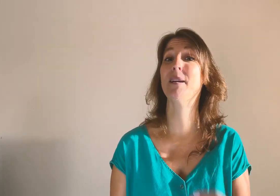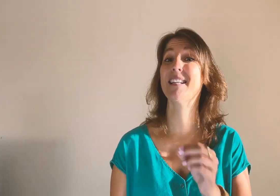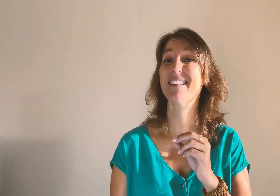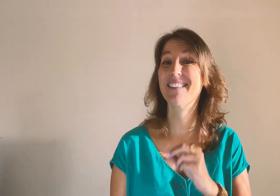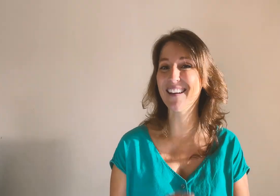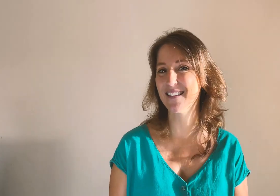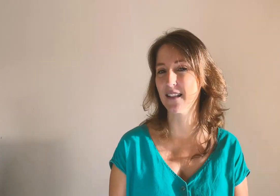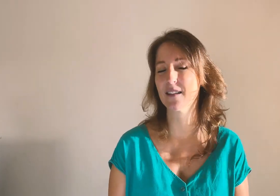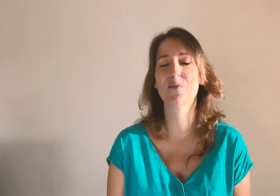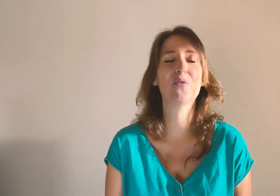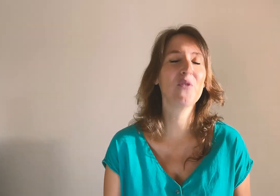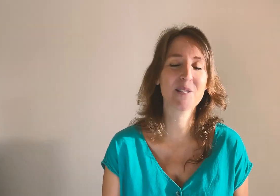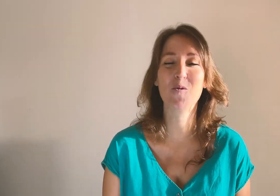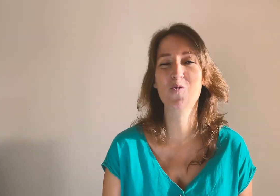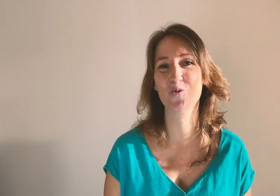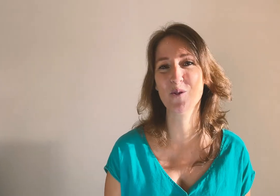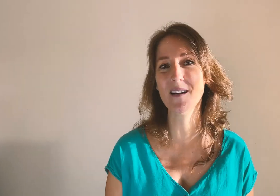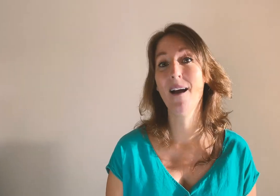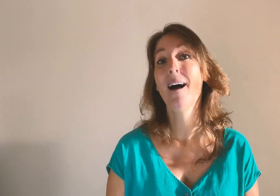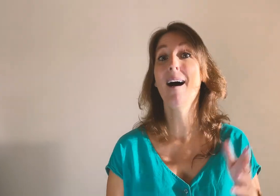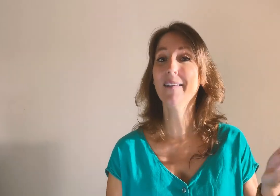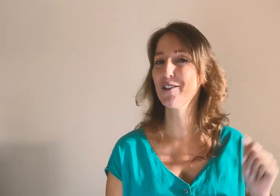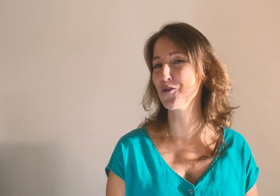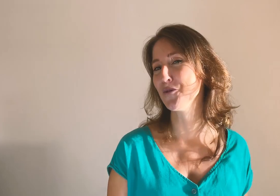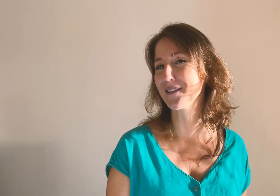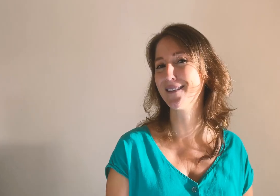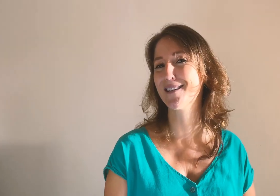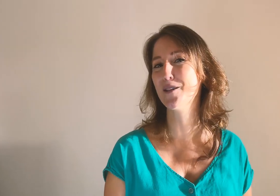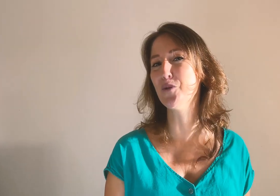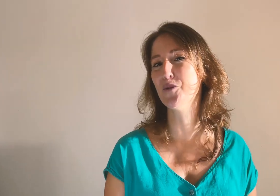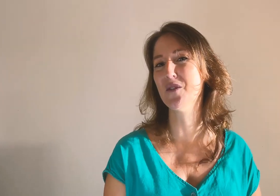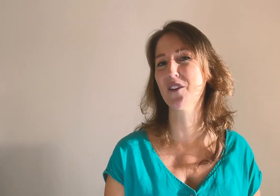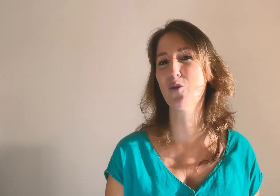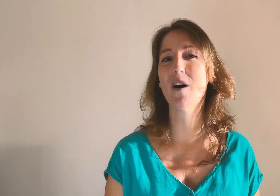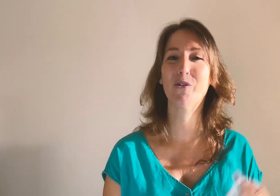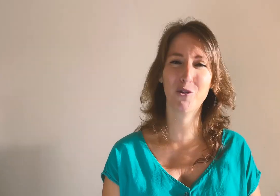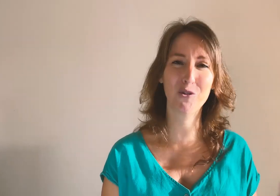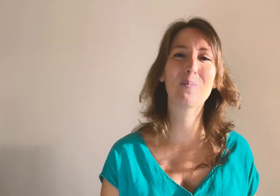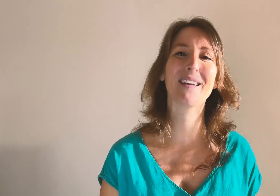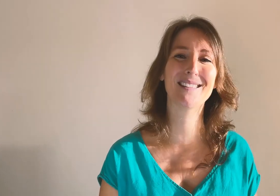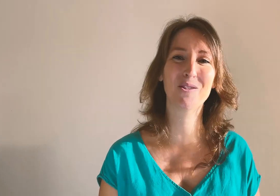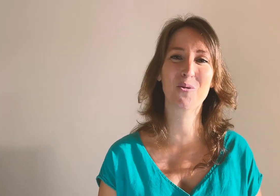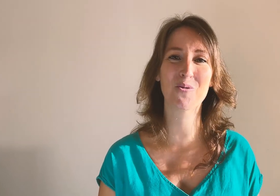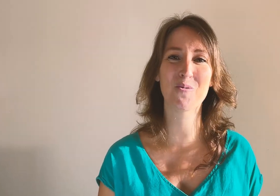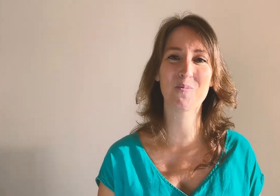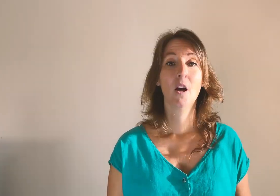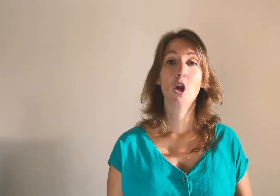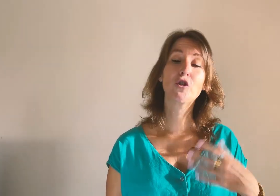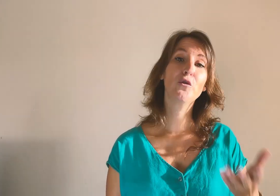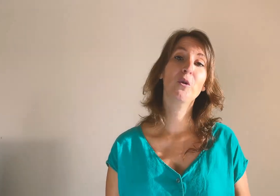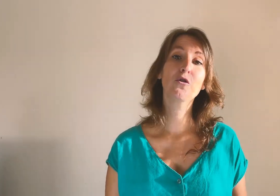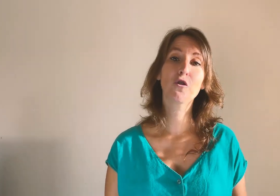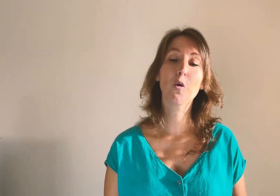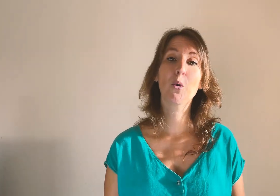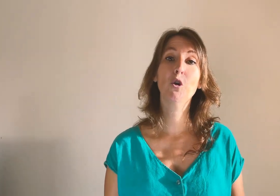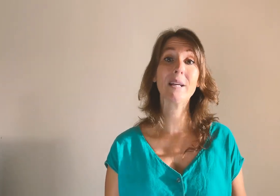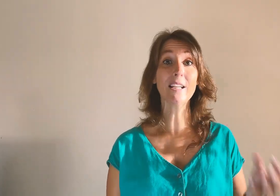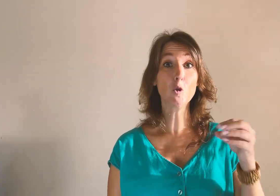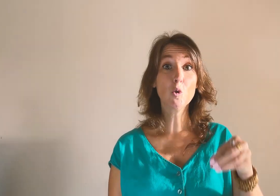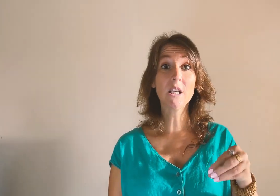manière drastique, ce qui va forcément conduire à des changements de stratégie pour 2023 sur notre marketing de contenu. Lorsque vous demandez aux entrepreneurs quels sujets